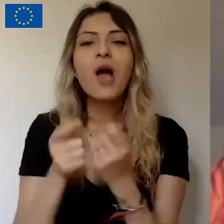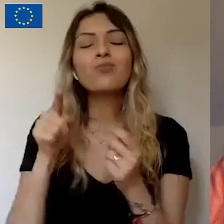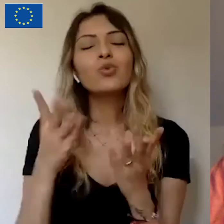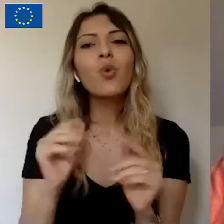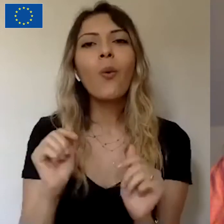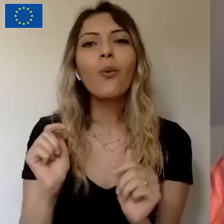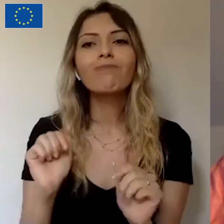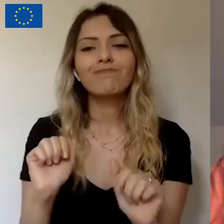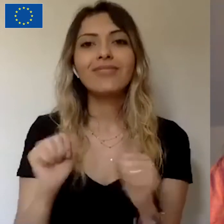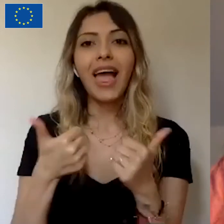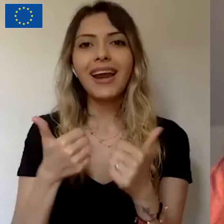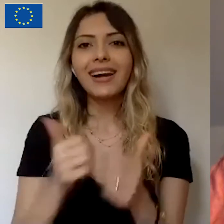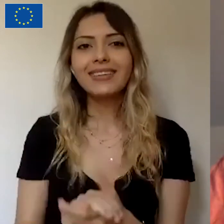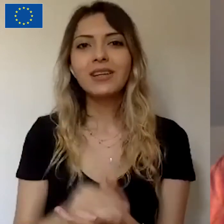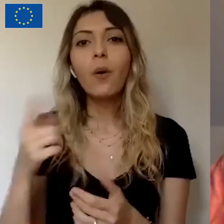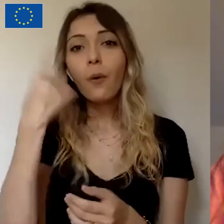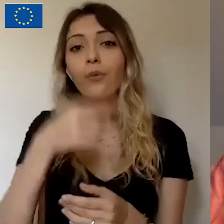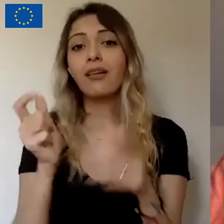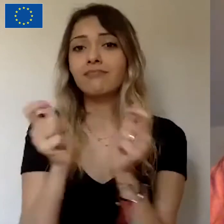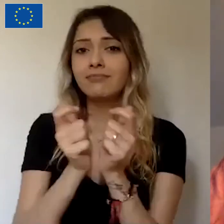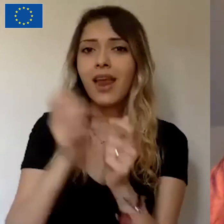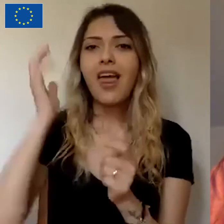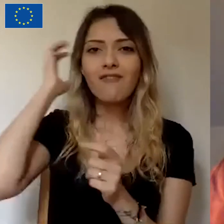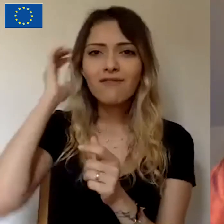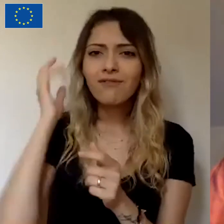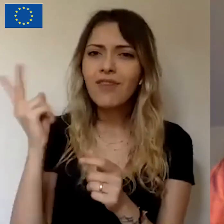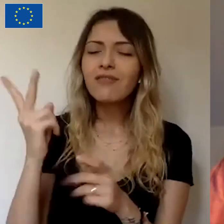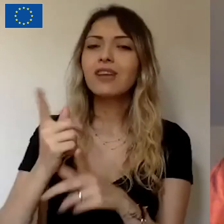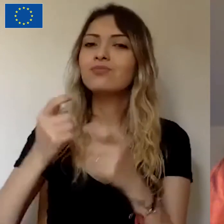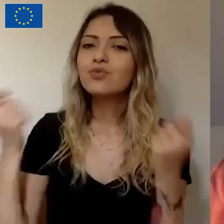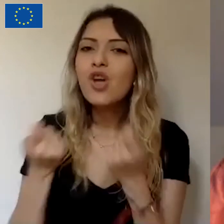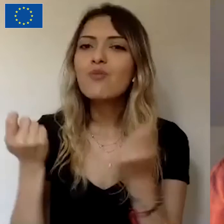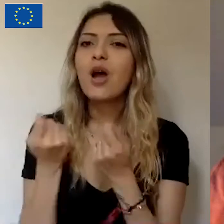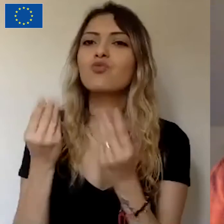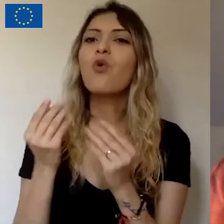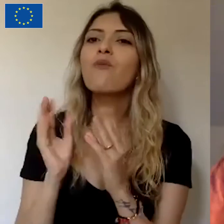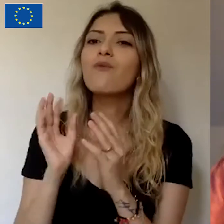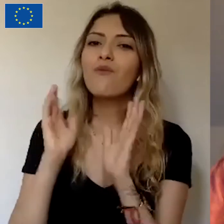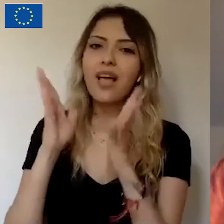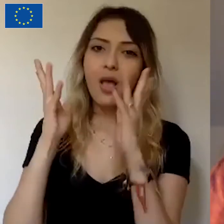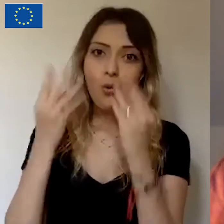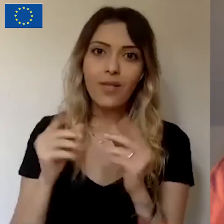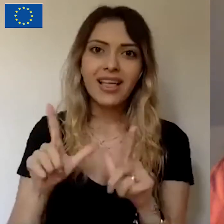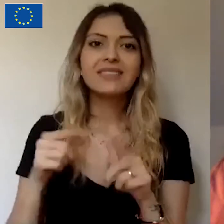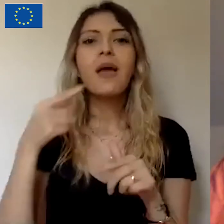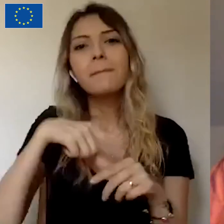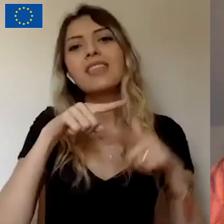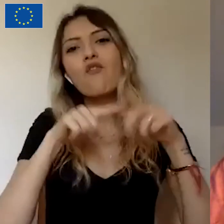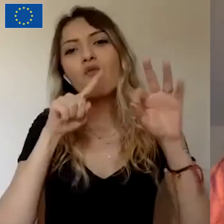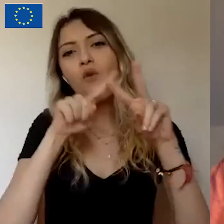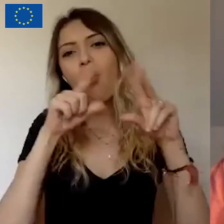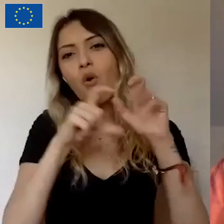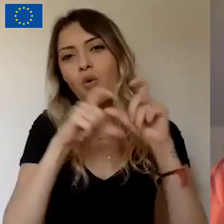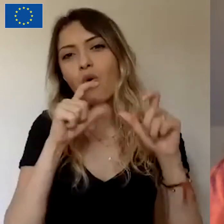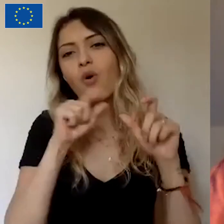Ve burada sivil toplum örgütlerine çok iş düşüyor. Biz de Bongo ve ekibi olarak ipin bir ucundan tutmaya çalışıyoruz aslında. Bir